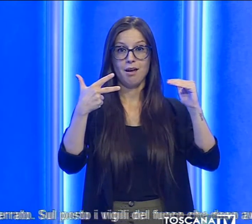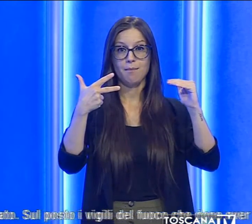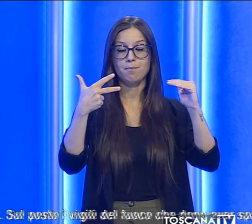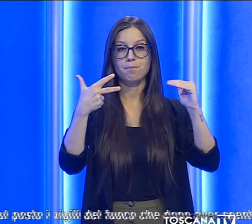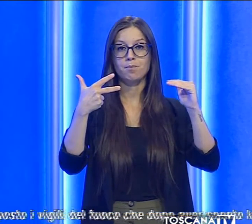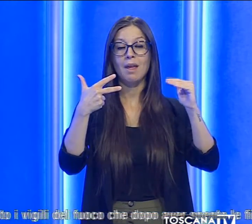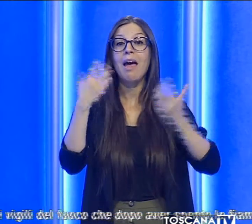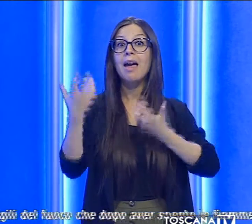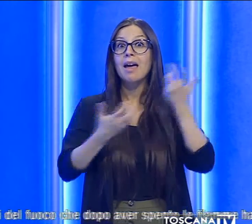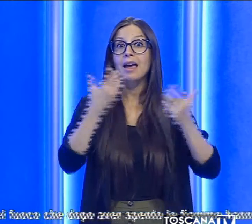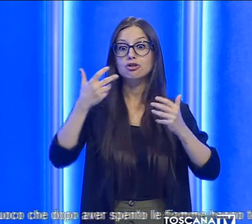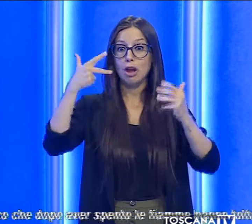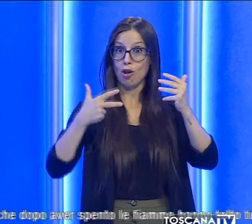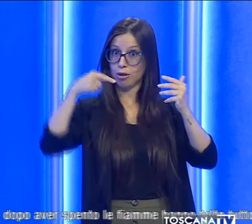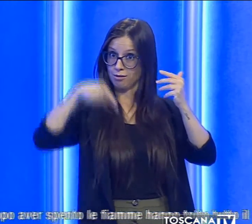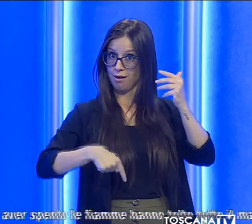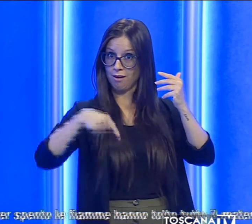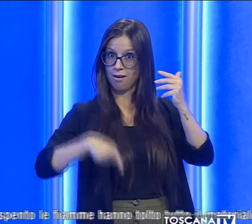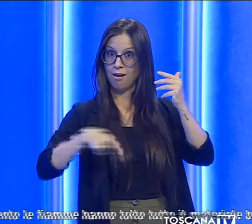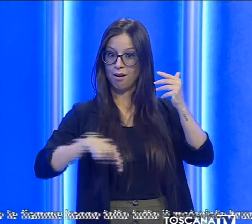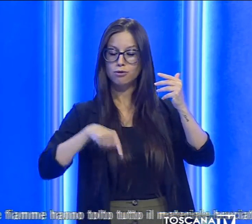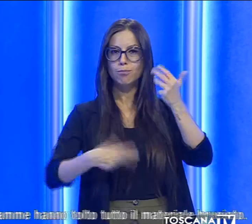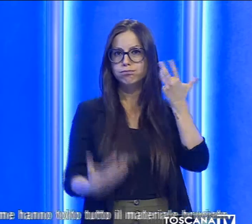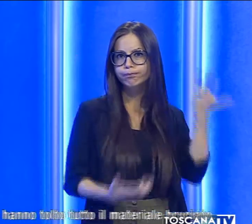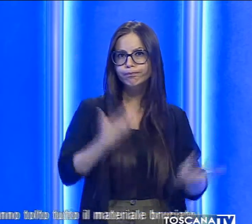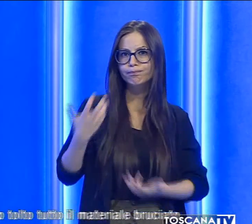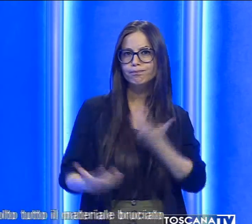L'incendio ha interessato il piano interrato.